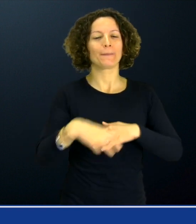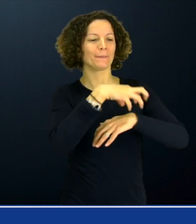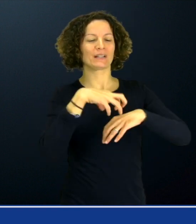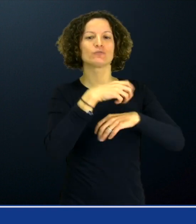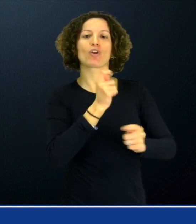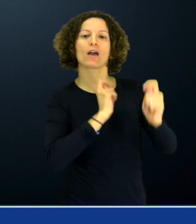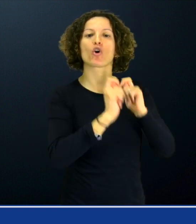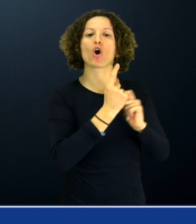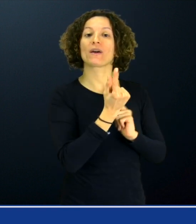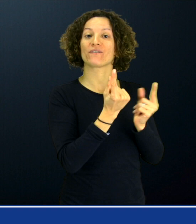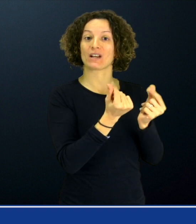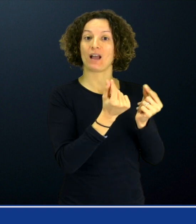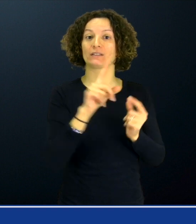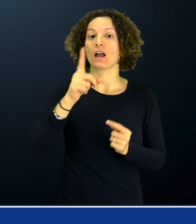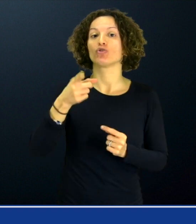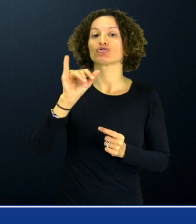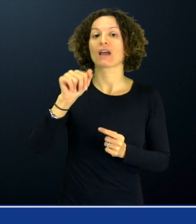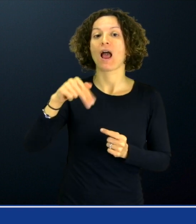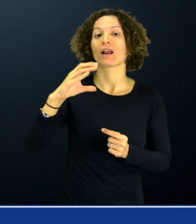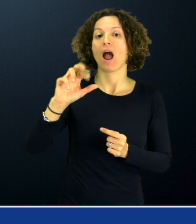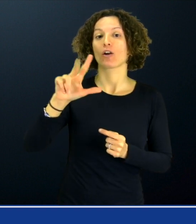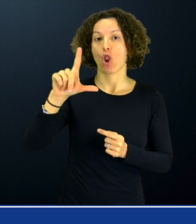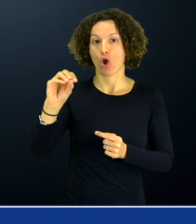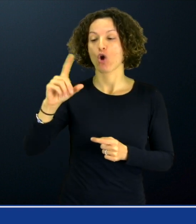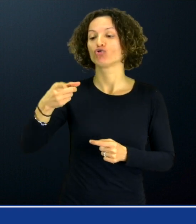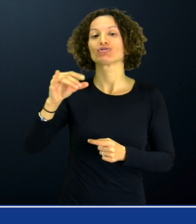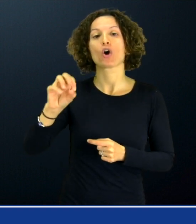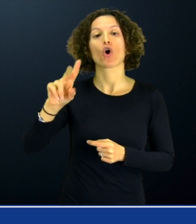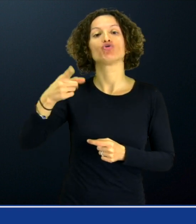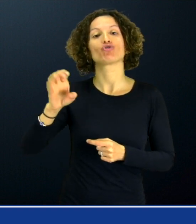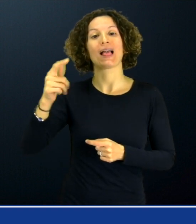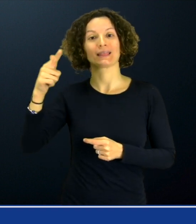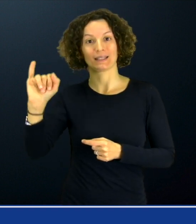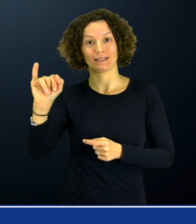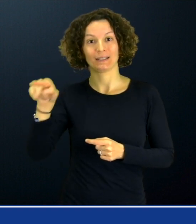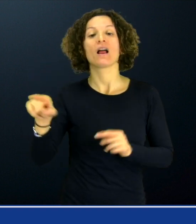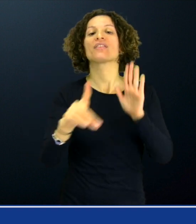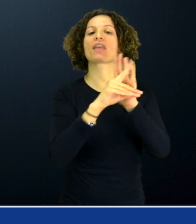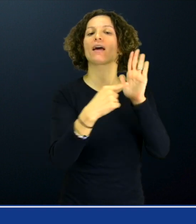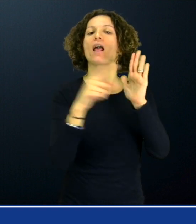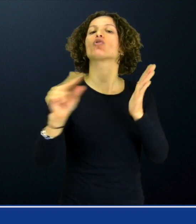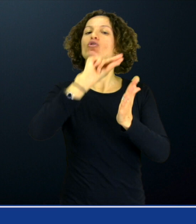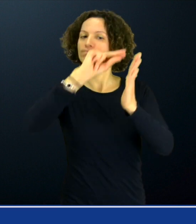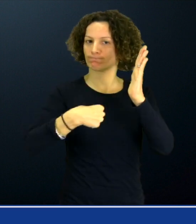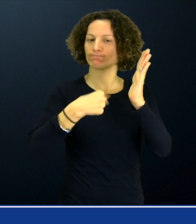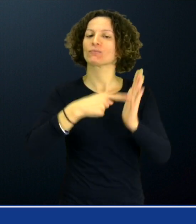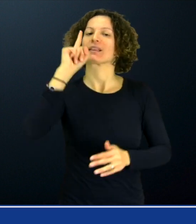Il ministro dell'Economia e delle Finanze, Giancarlo Giorgetti, infatti, ha firmato il decreto che dispone, a partire dal 1